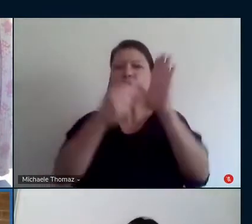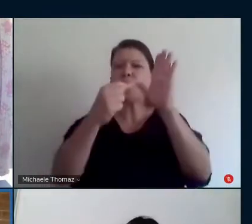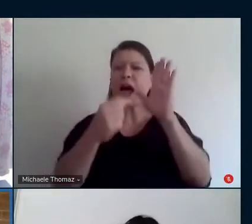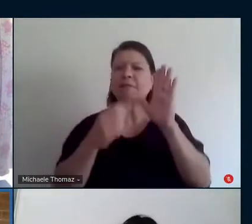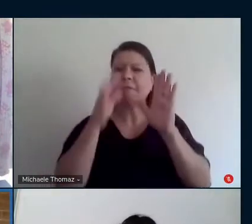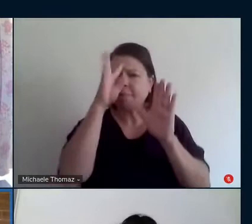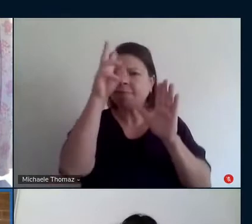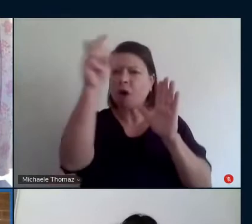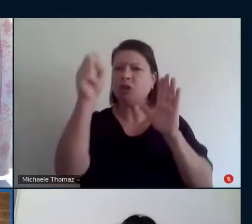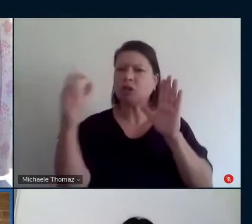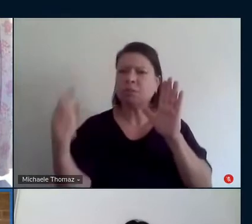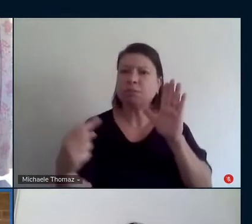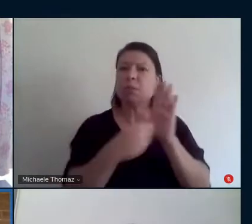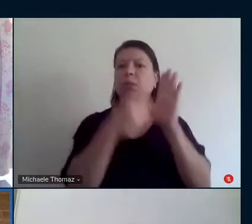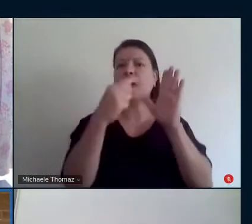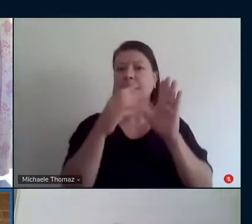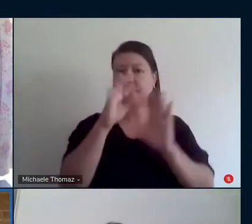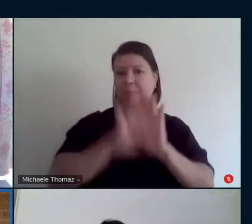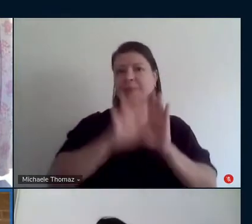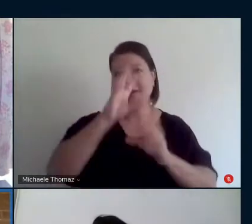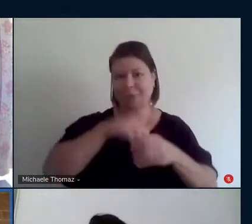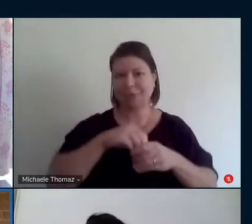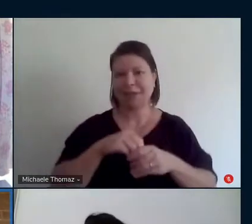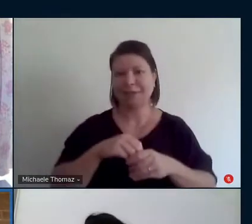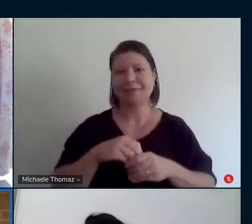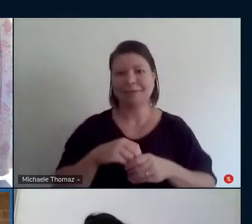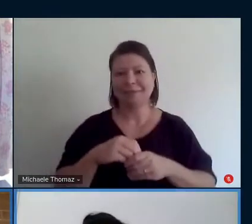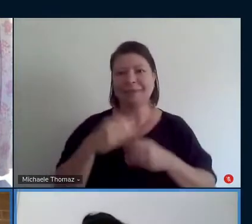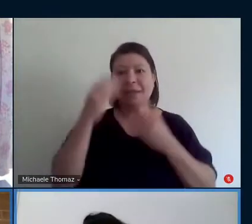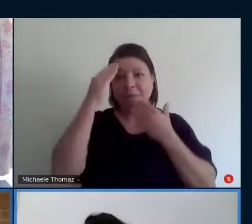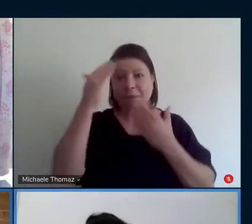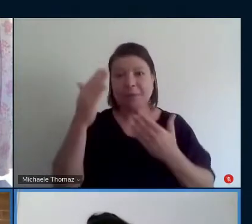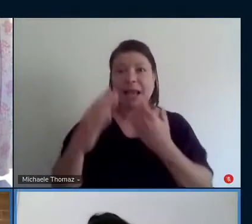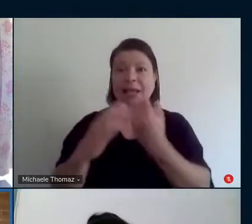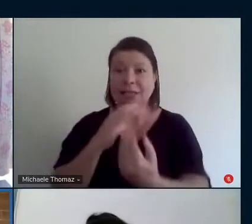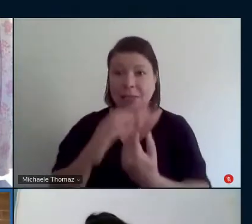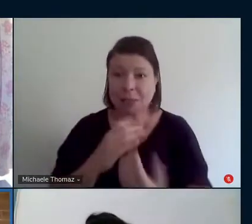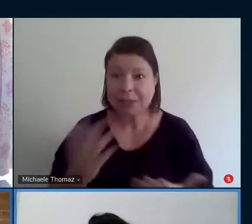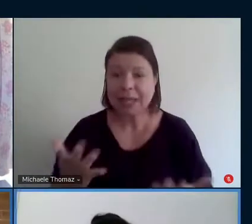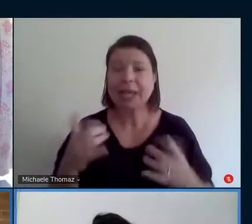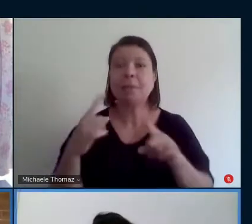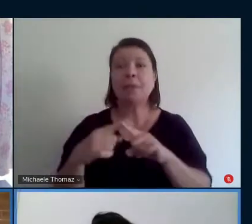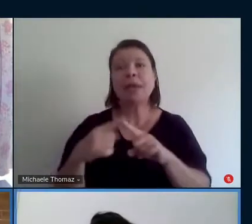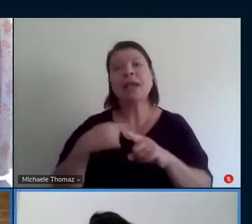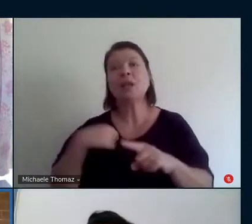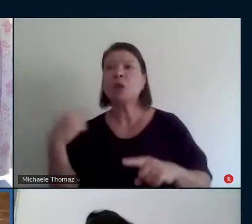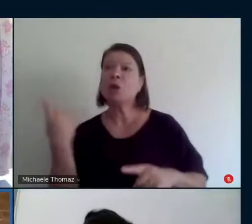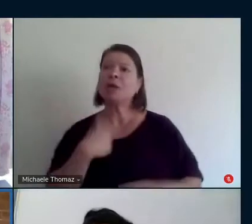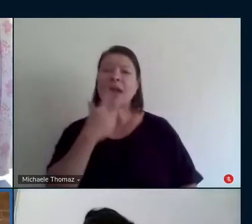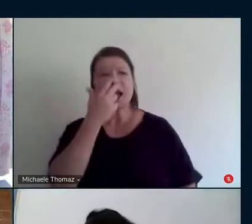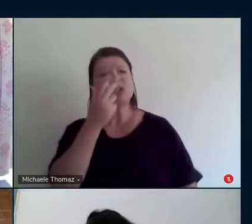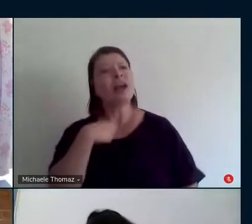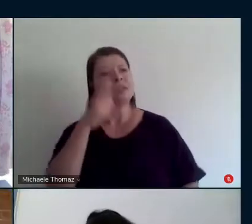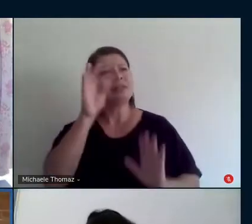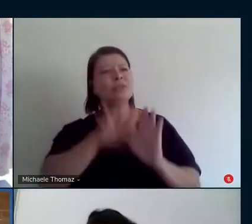atenda a sua solicitação que é perfeita, porque às vezes a gente acha que está evidente ali e não está, né?